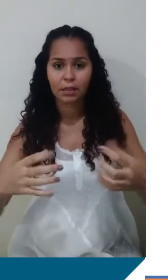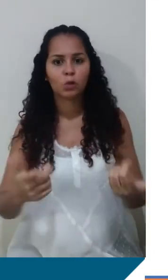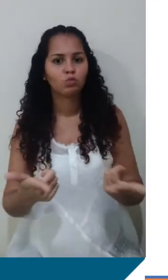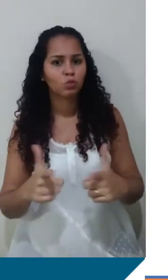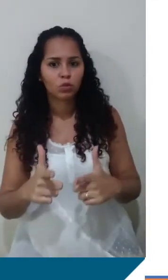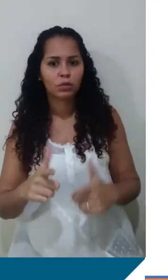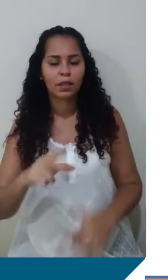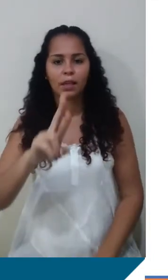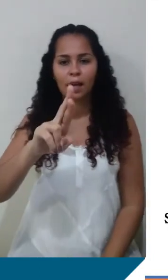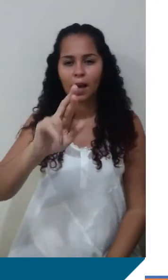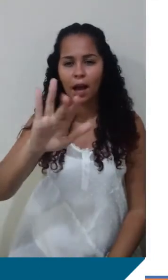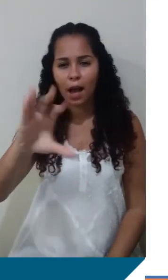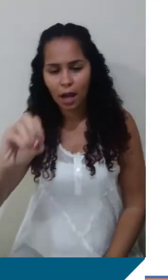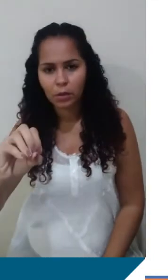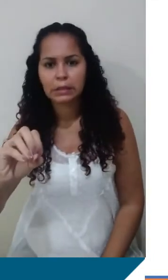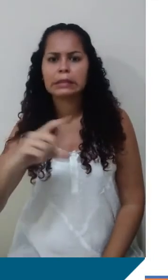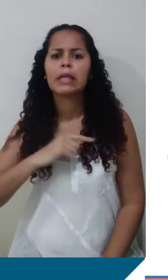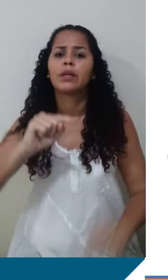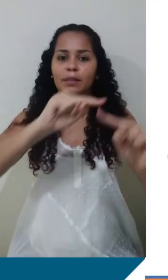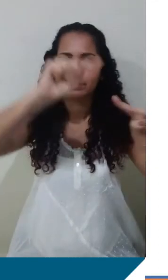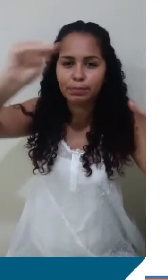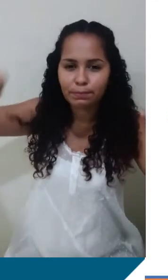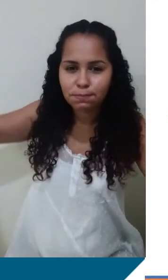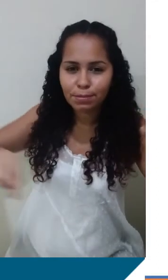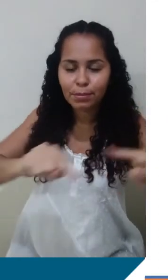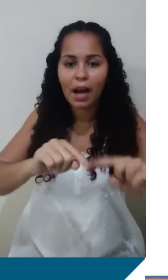a circunferência. Então, quando ele fala, ele é bem específico com o seguinte.